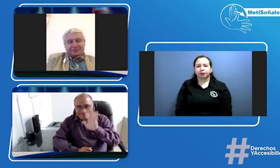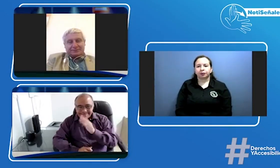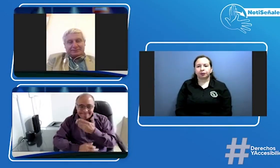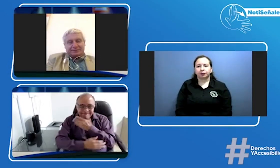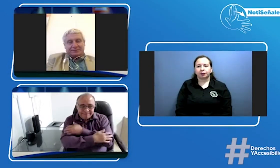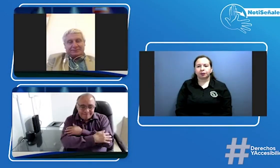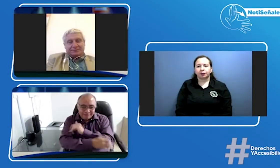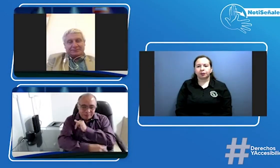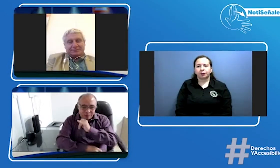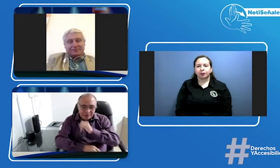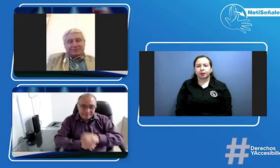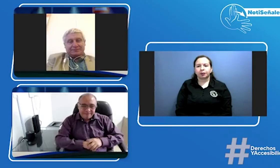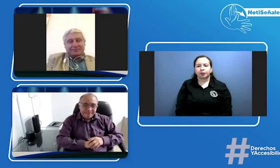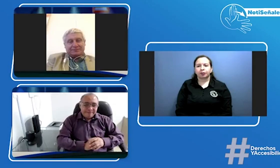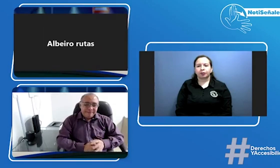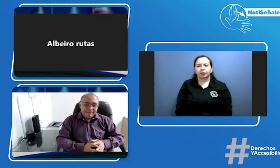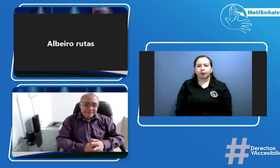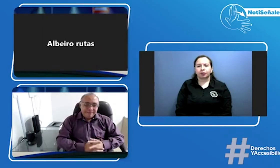muchas gracias hasta luego doctor Albeiro